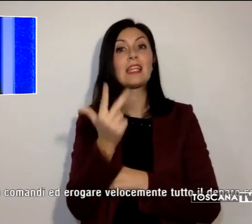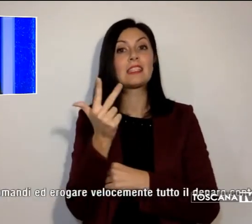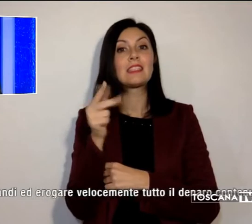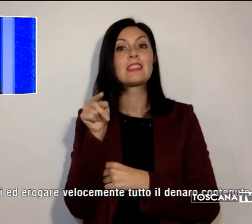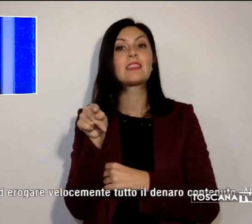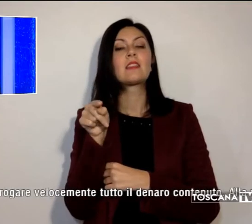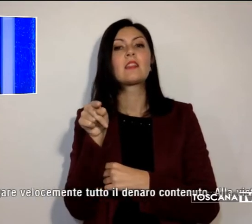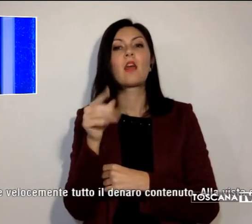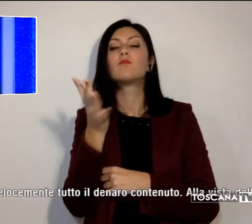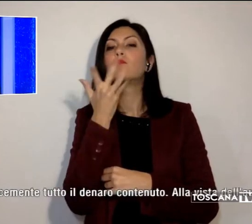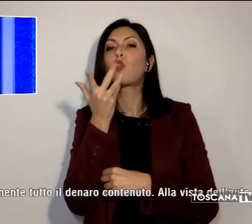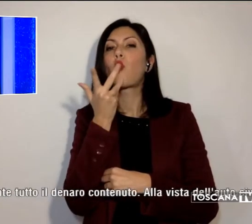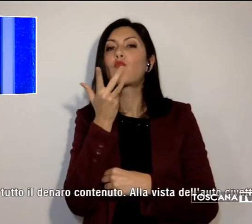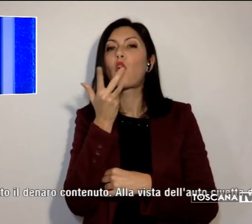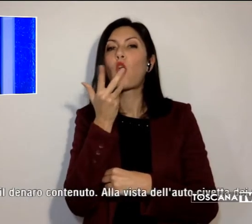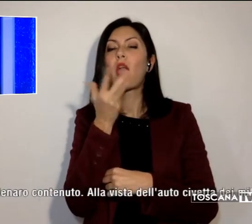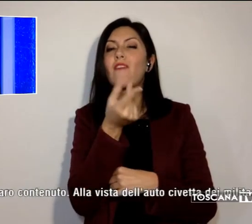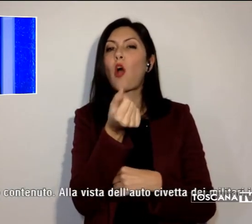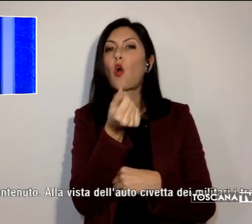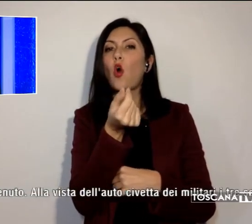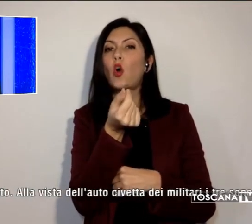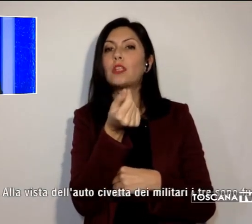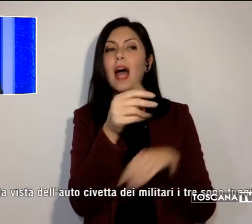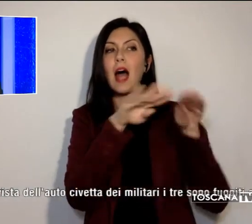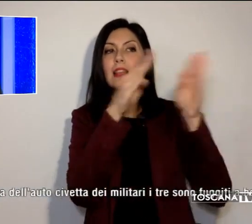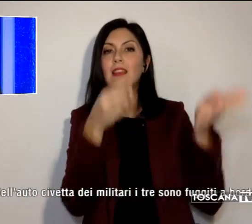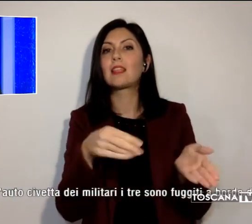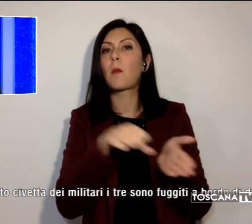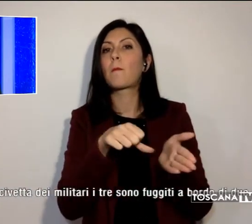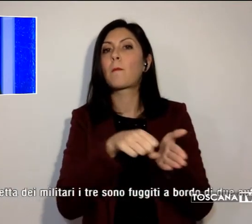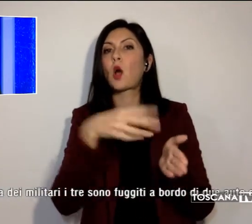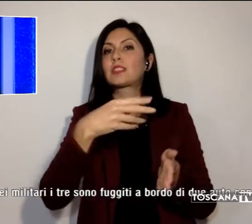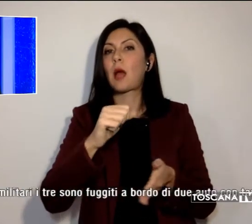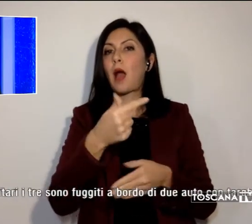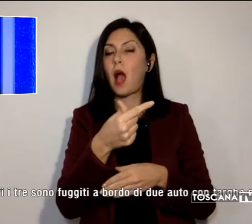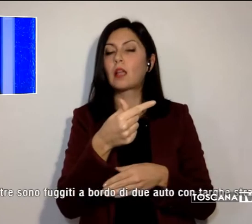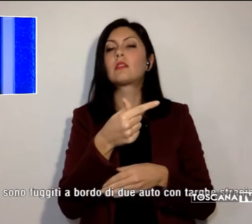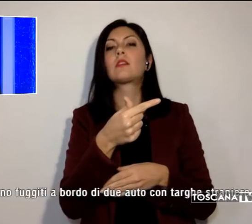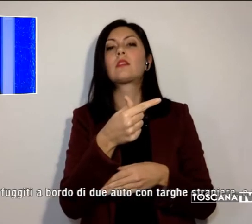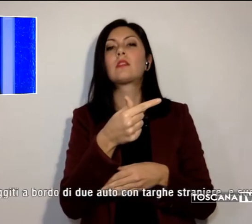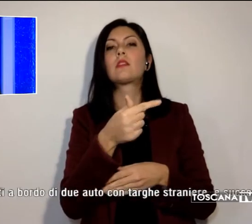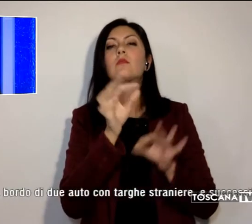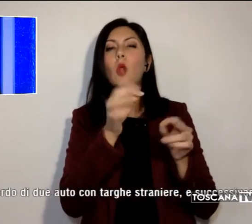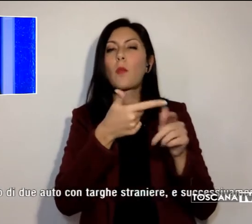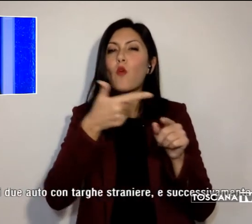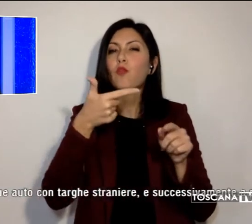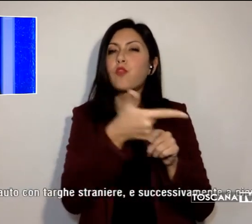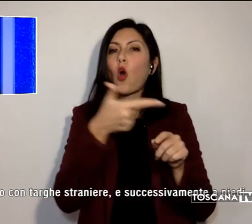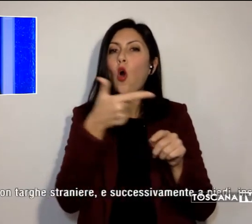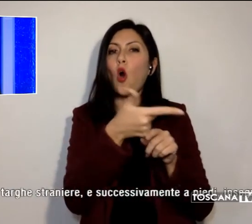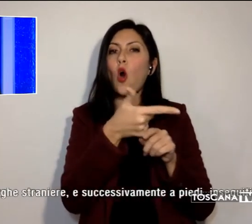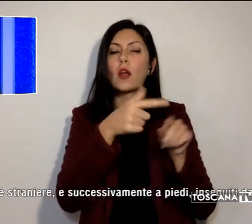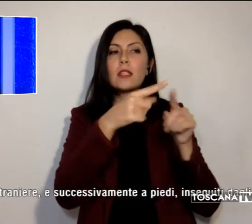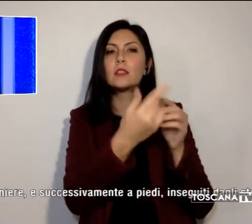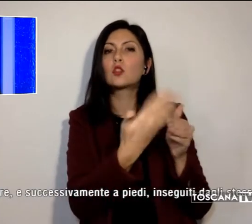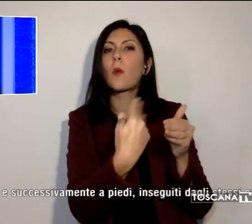asportare contanti da un postamat, dopo aver praticato dei fori allo sportello ATM